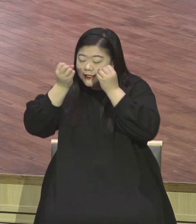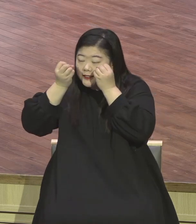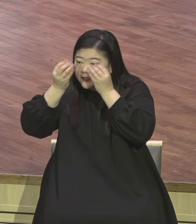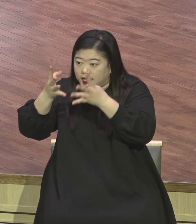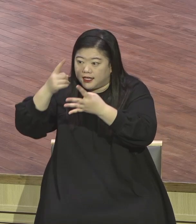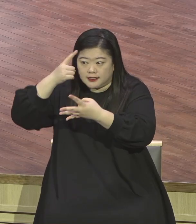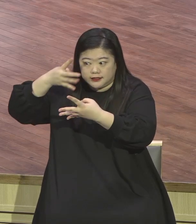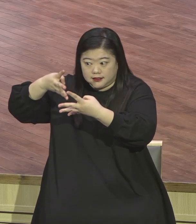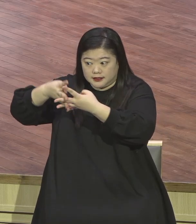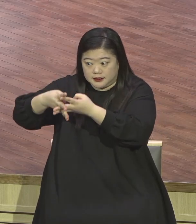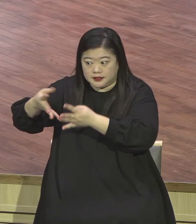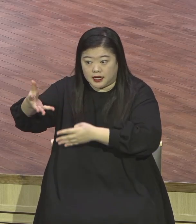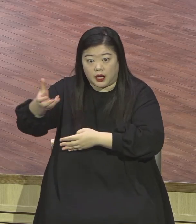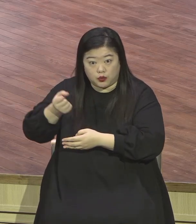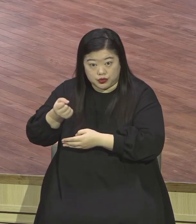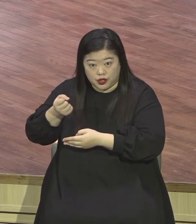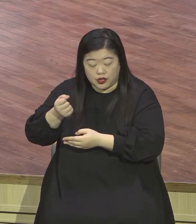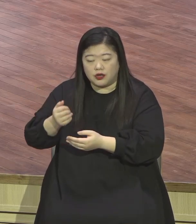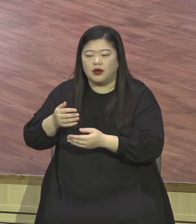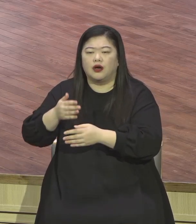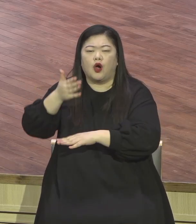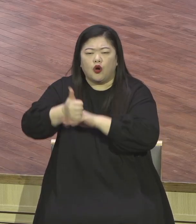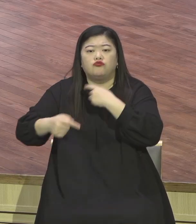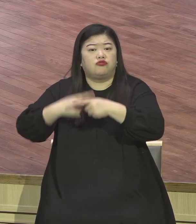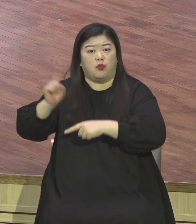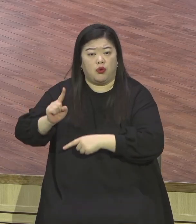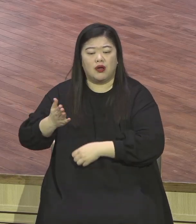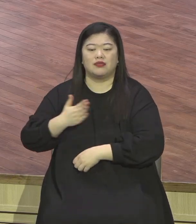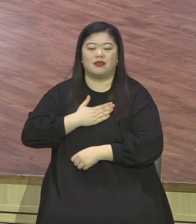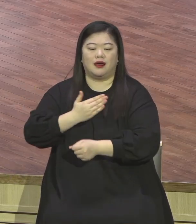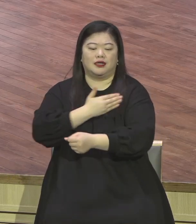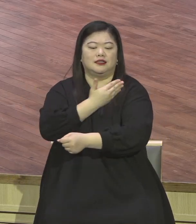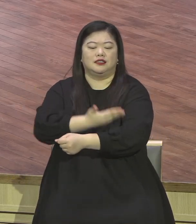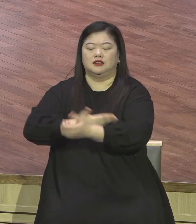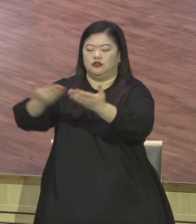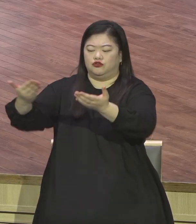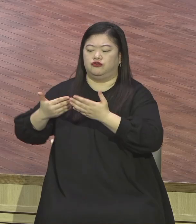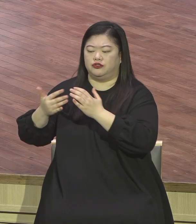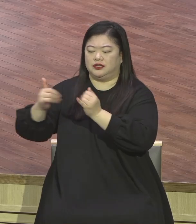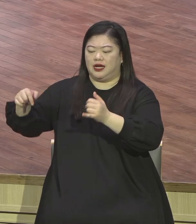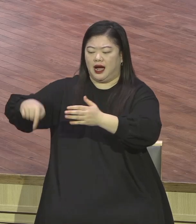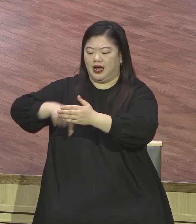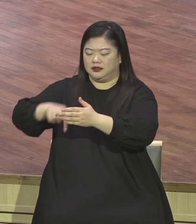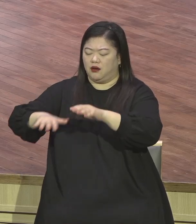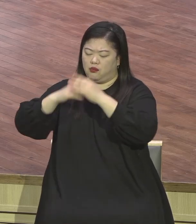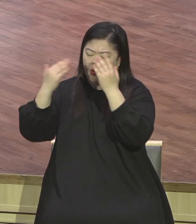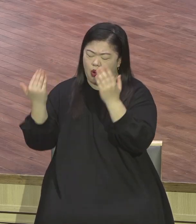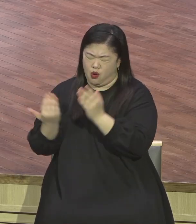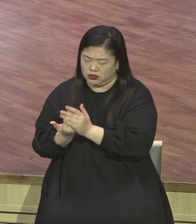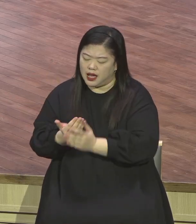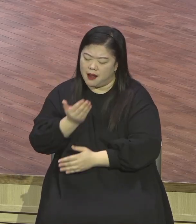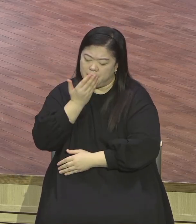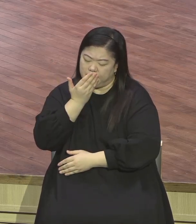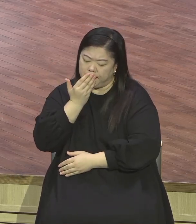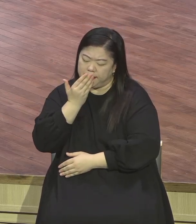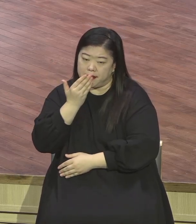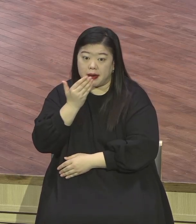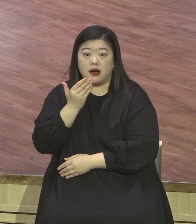능력 주신 자 안에서 내가 모든 것을 할 수 있느니라 바울의 고백이에요